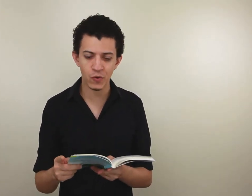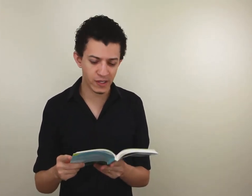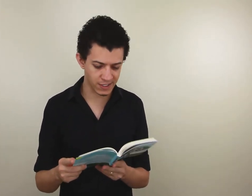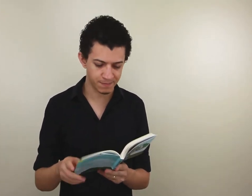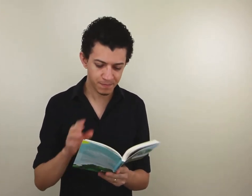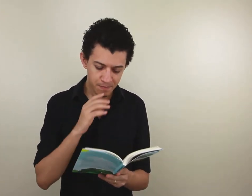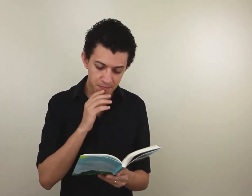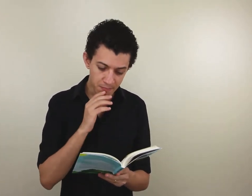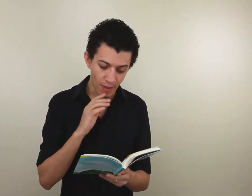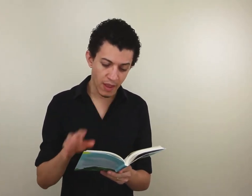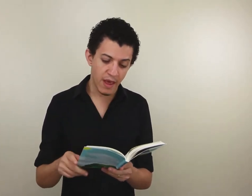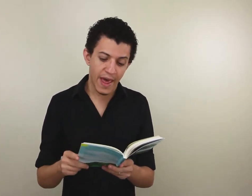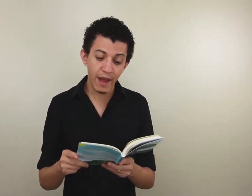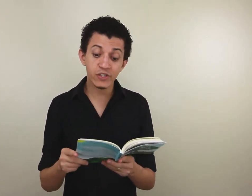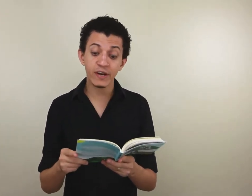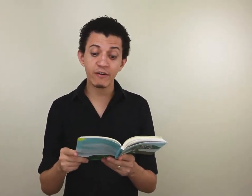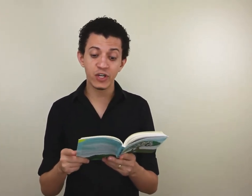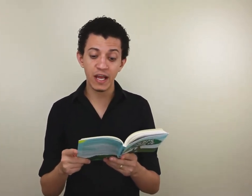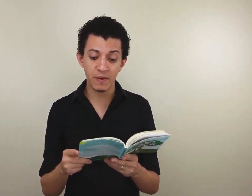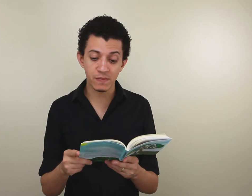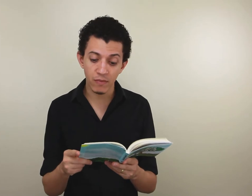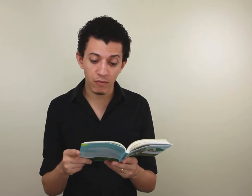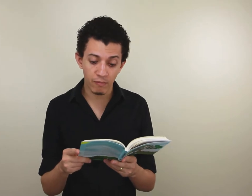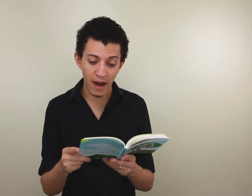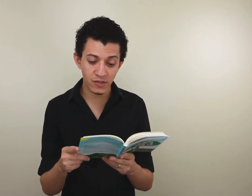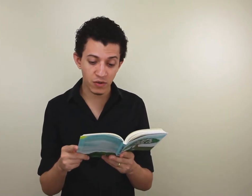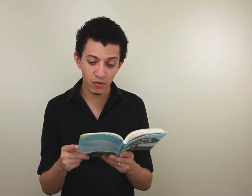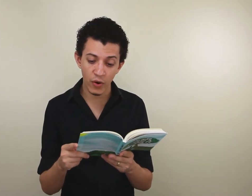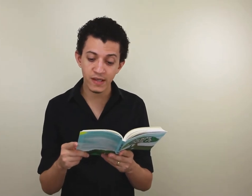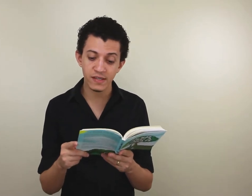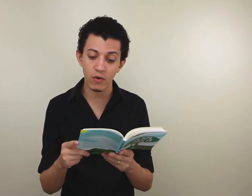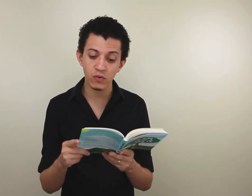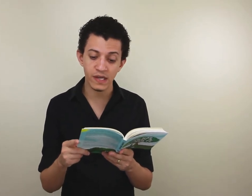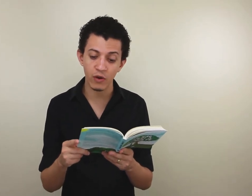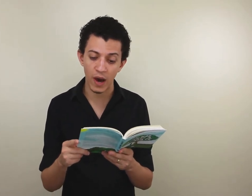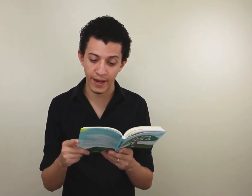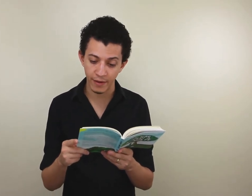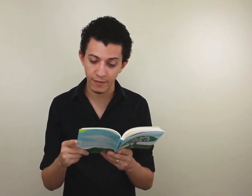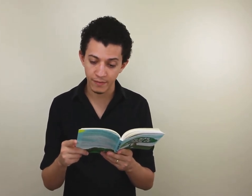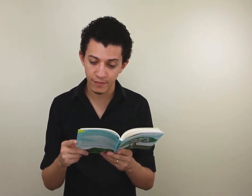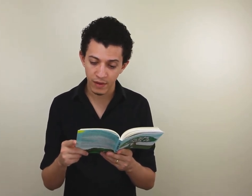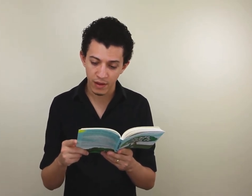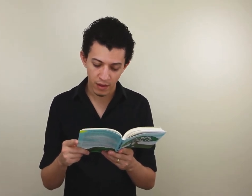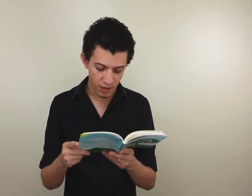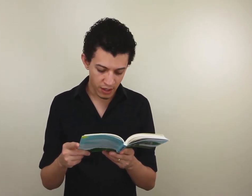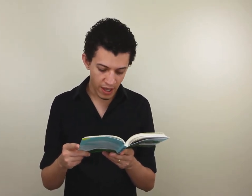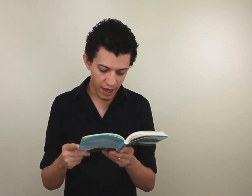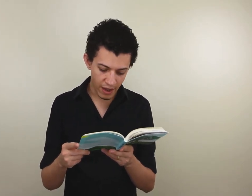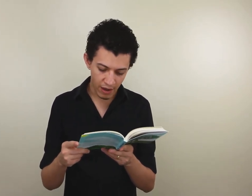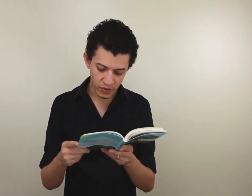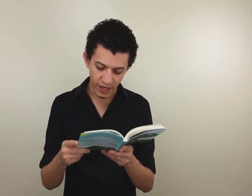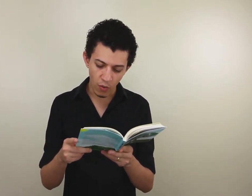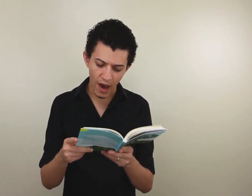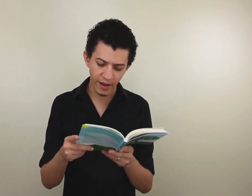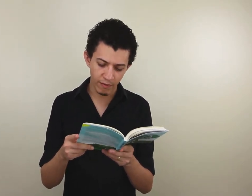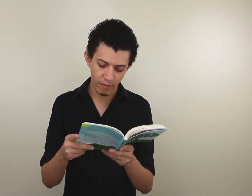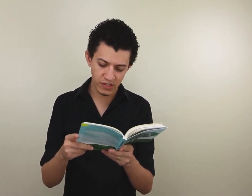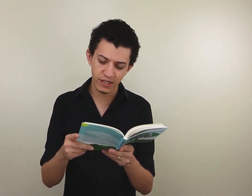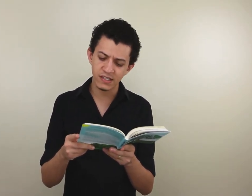conhecer. Em um dicionário de Libras, Madison conheceu o signwiring, que é o signwiring, escrita de